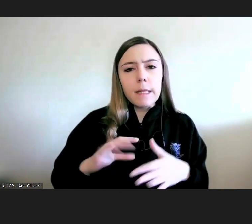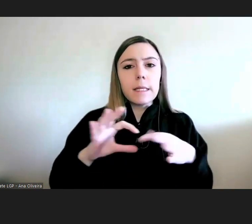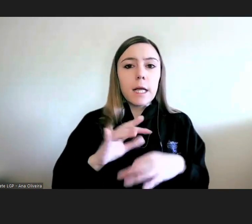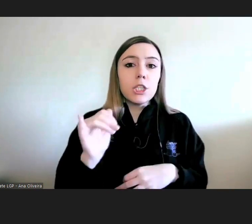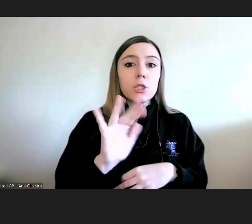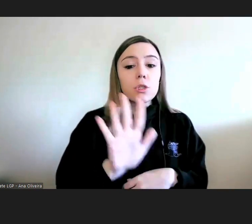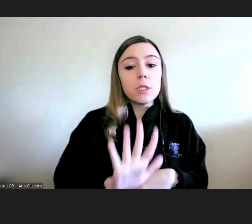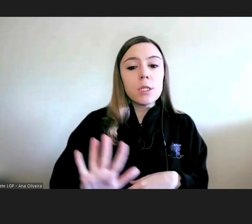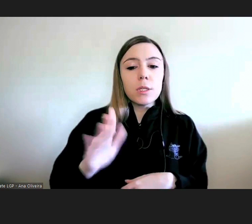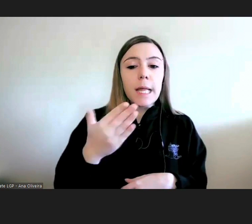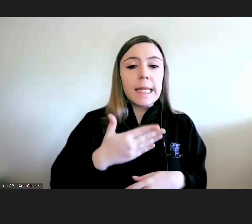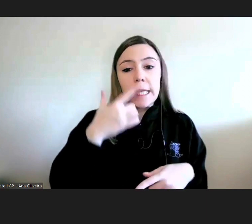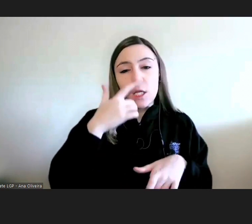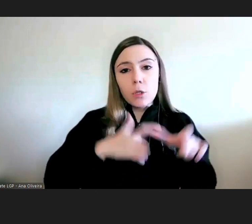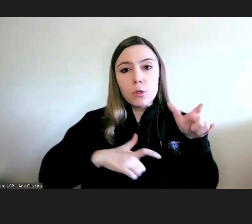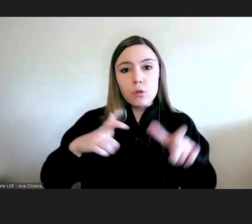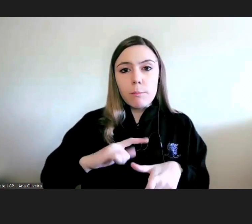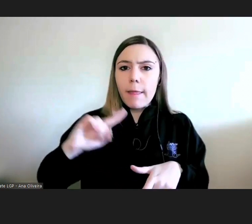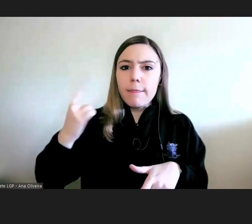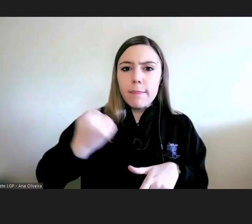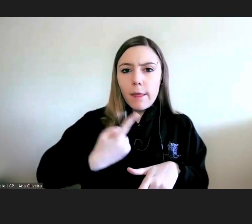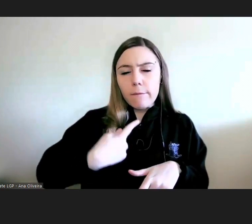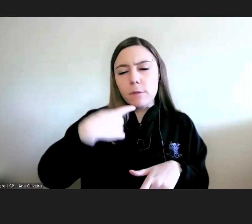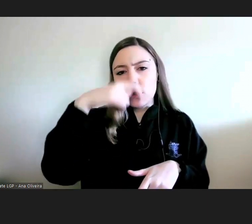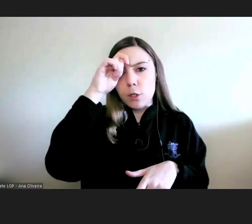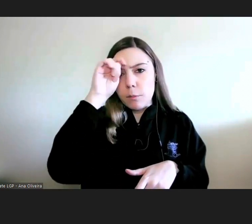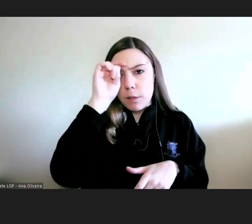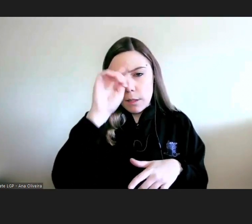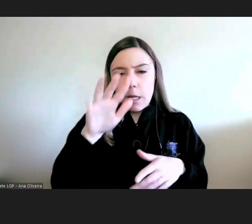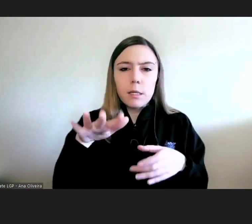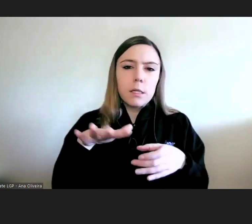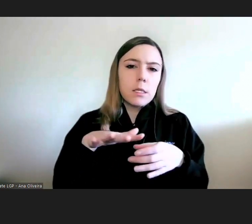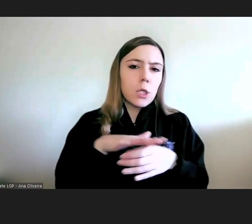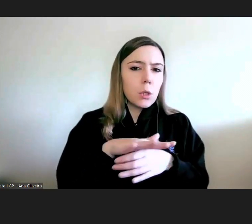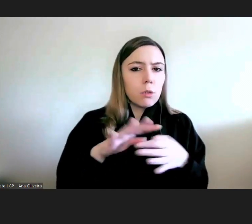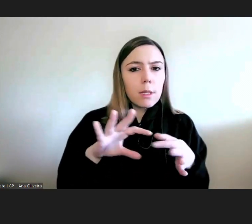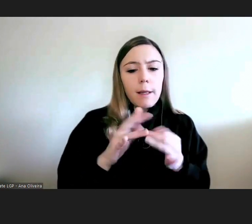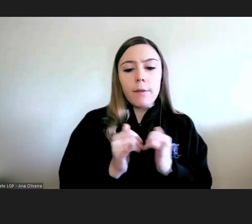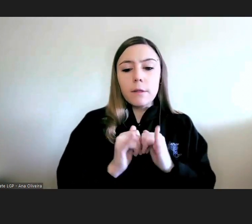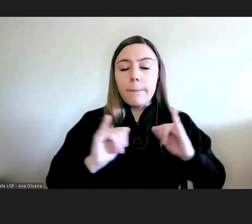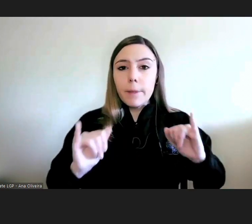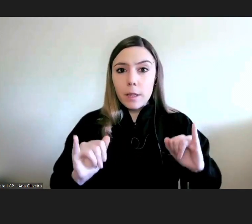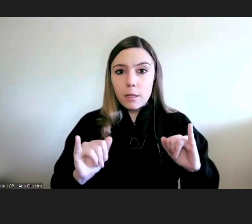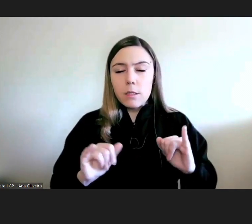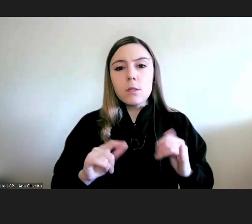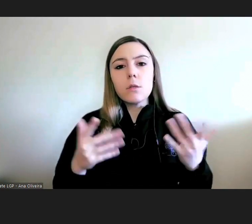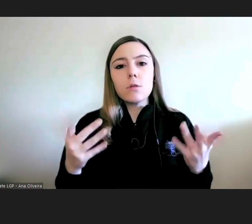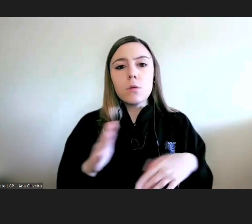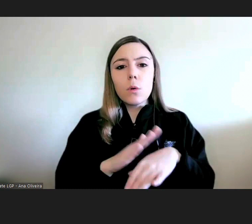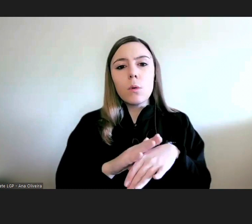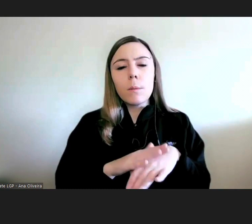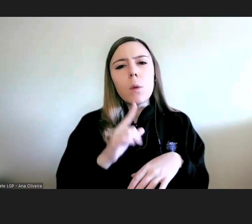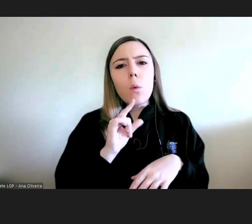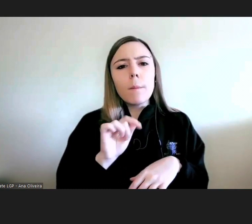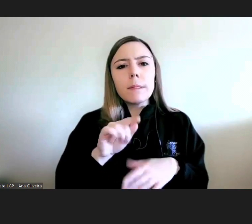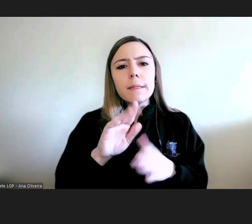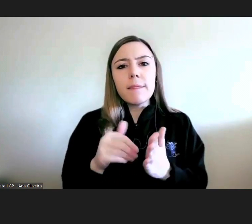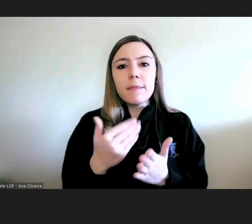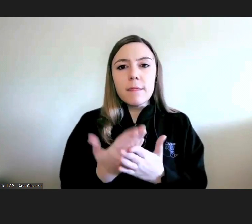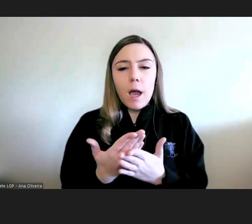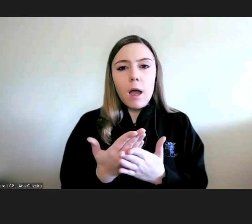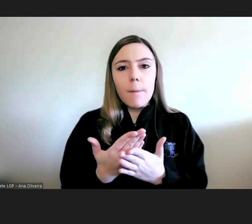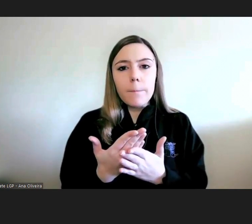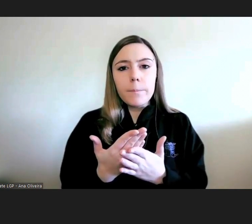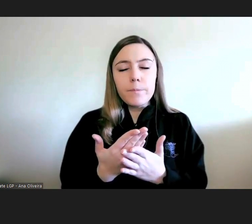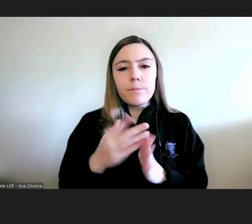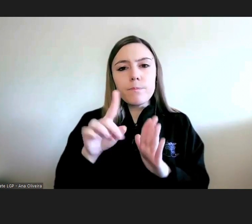humanos. Elas têm de obedecer a princípios, desde logo, de independência, assim, em relação aos Estados. Chamamos a isso, eles foram consagrados nos